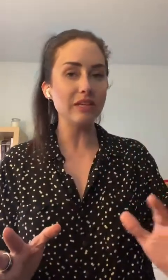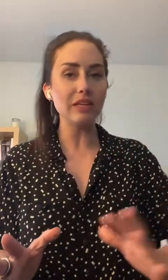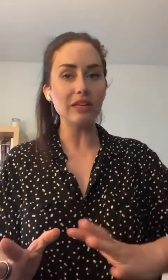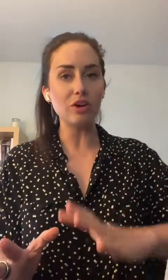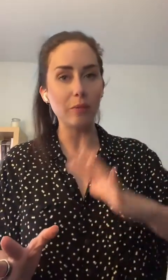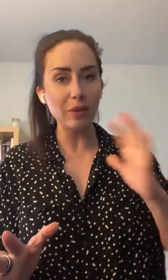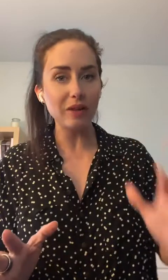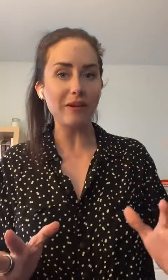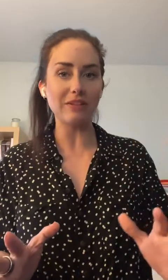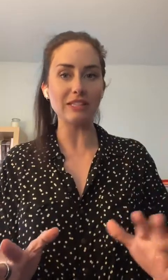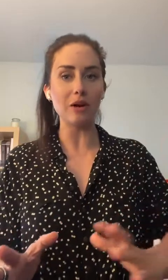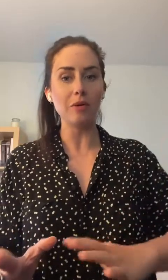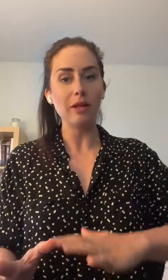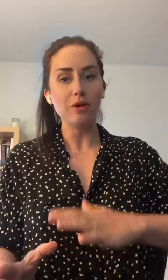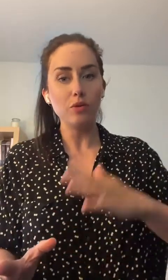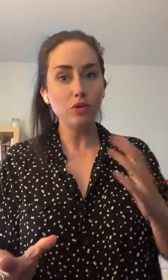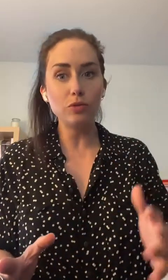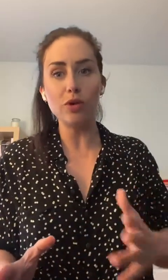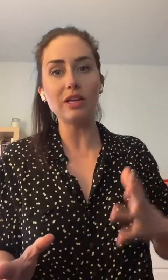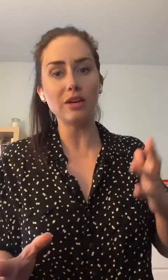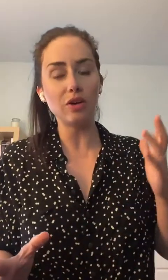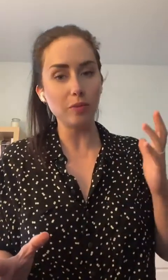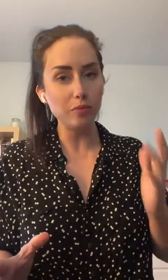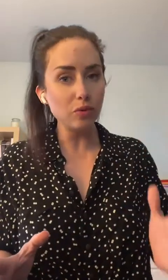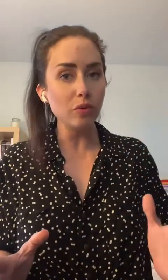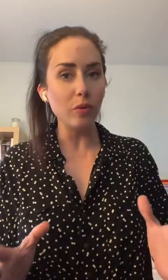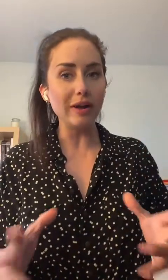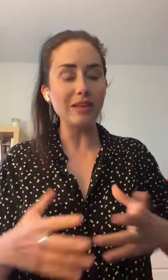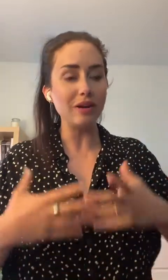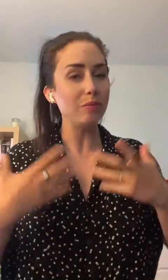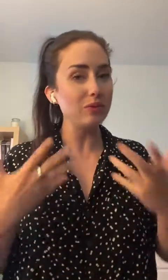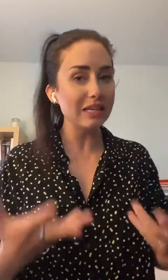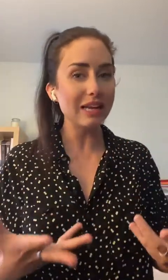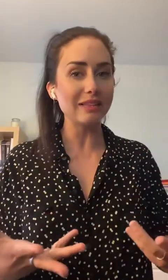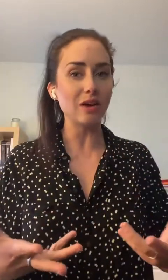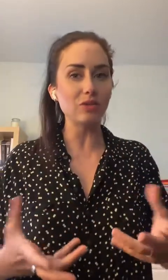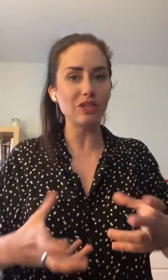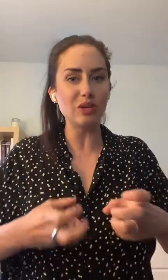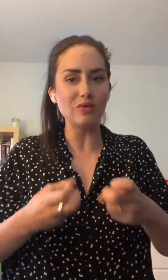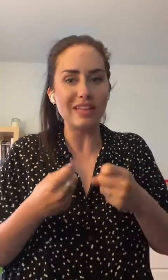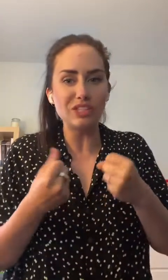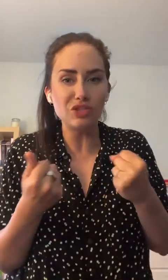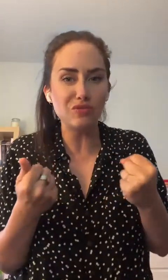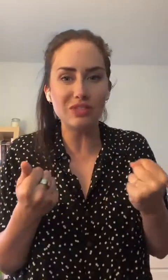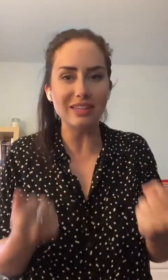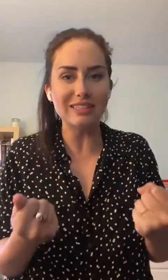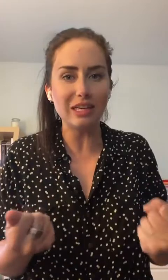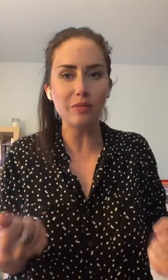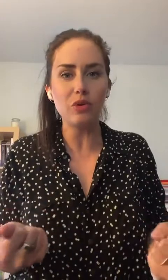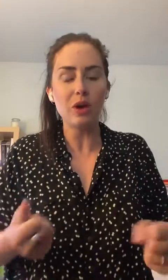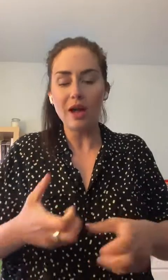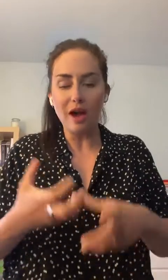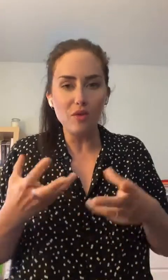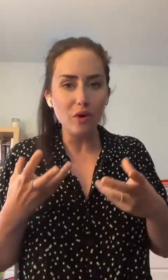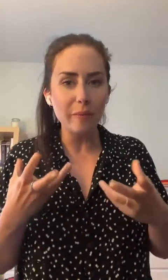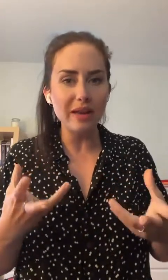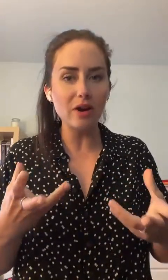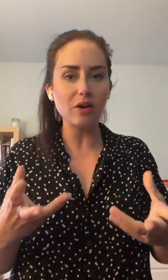veillir, qui n'aura pas d'imperfection ou du moins qui en aura beaucoup moins, qui va être plus éclatante, que vous allez juste vous sentir mieux, avoir un meilleur